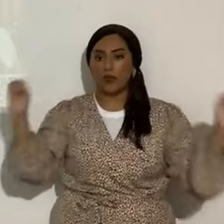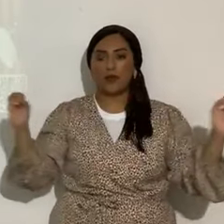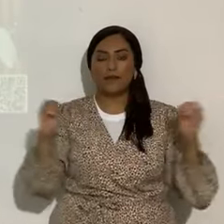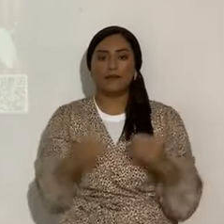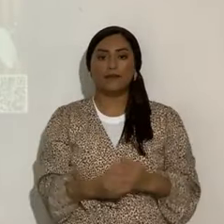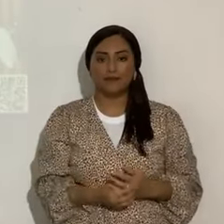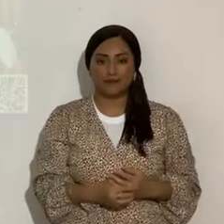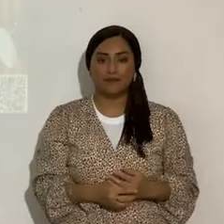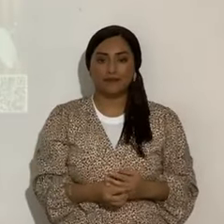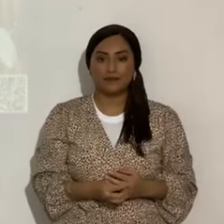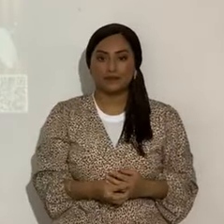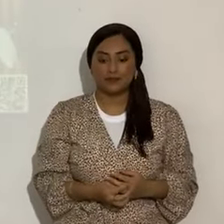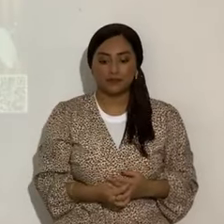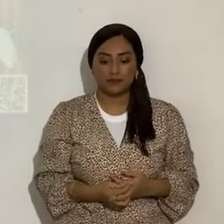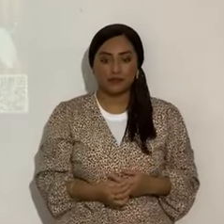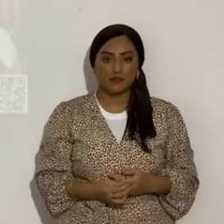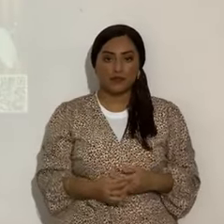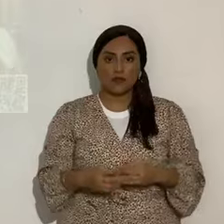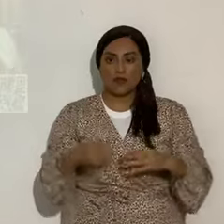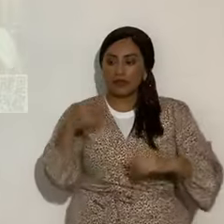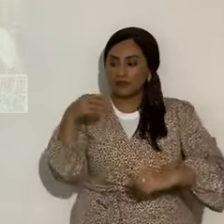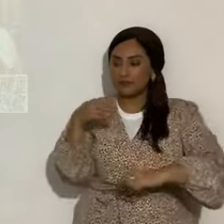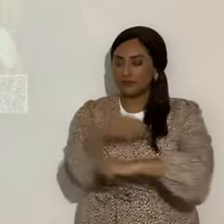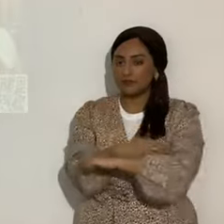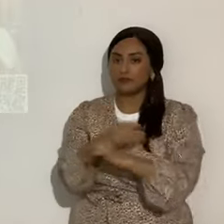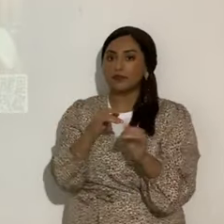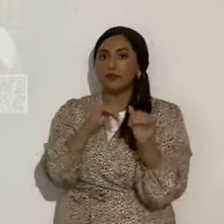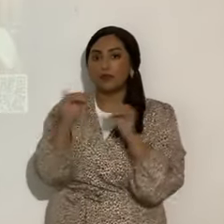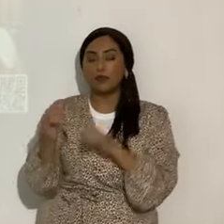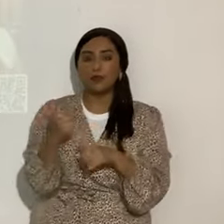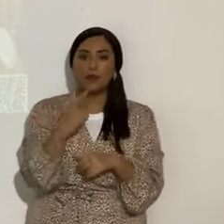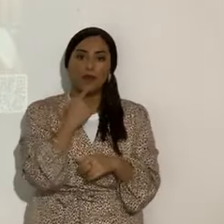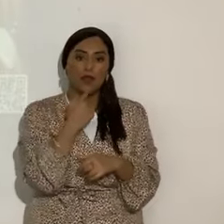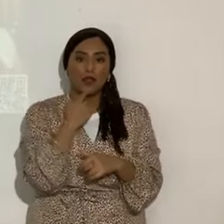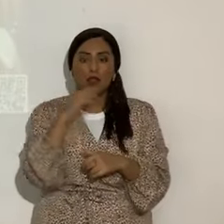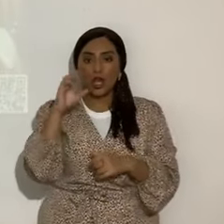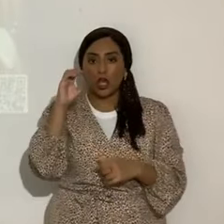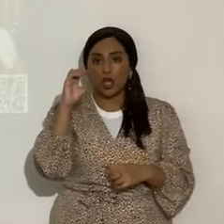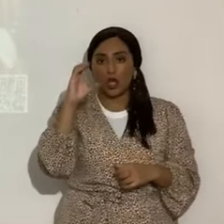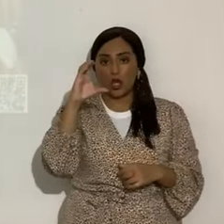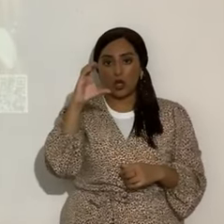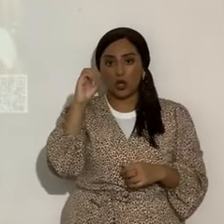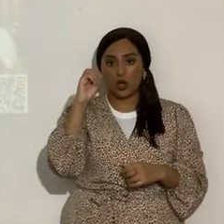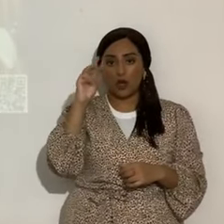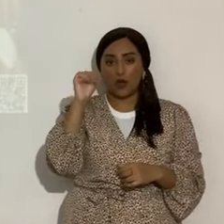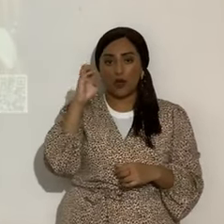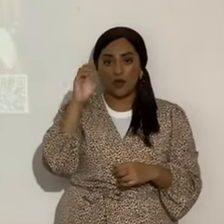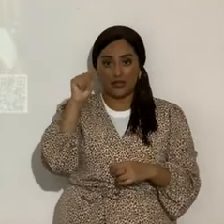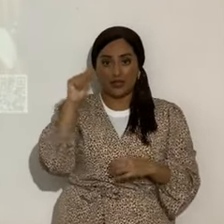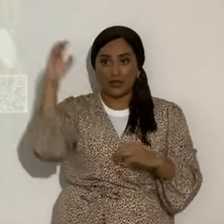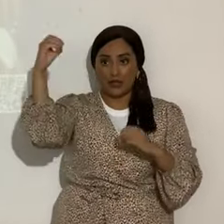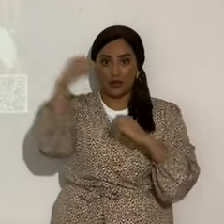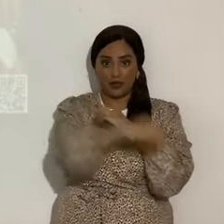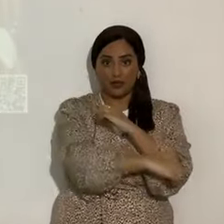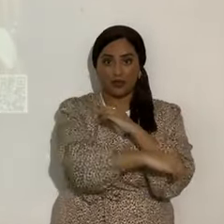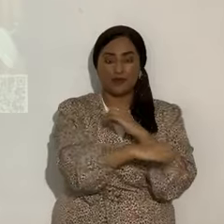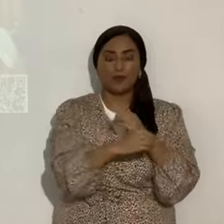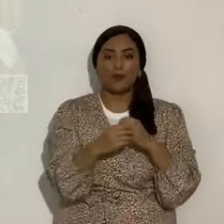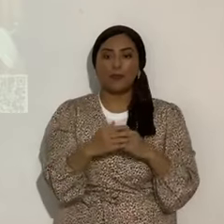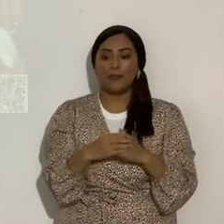Yahshua Mashiach. Esto está tremendo. Dije que también es un cometa. Eso del águila pueden buscarlo